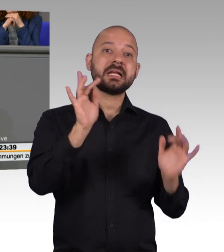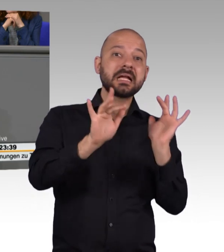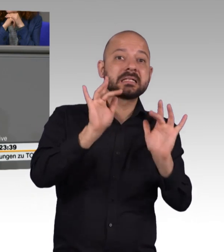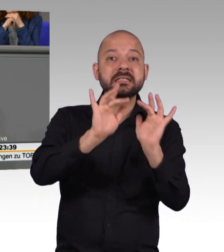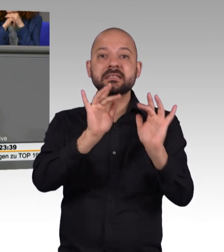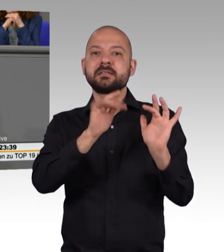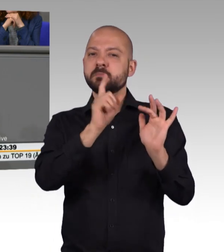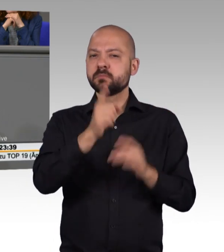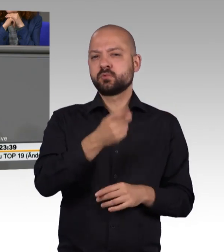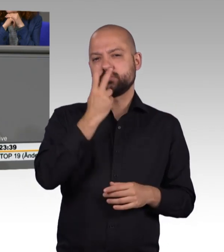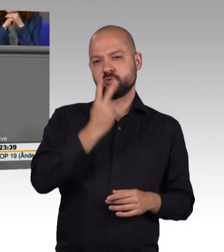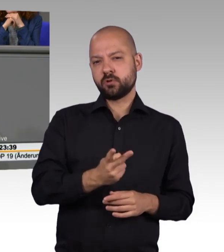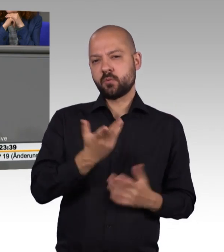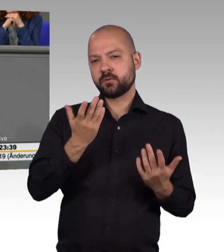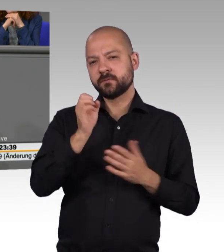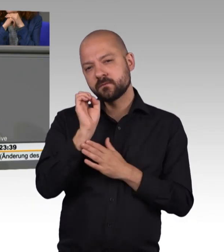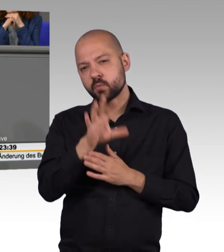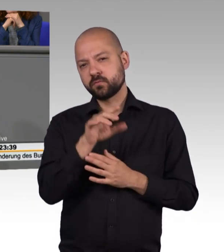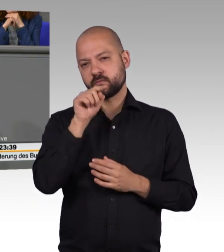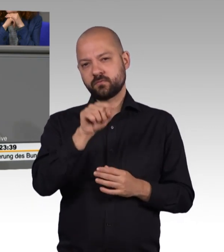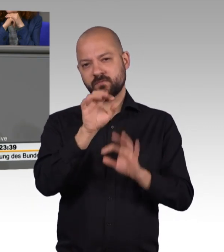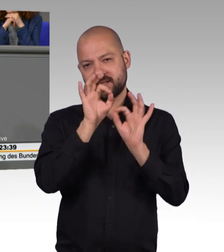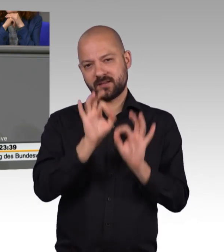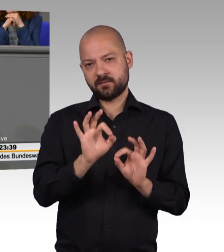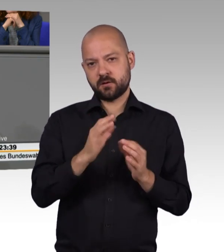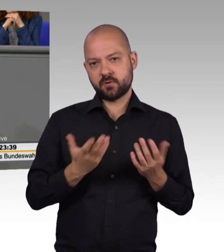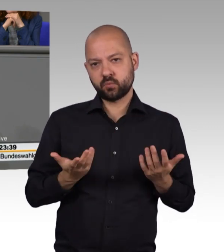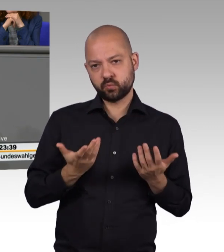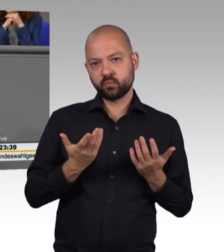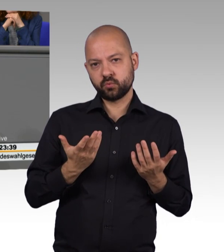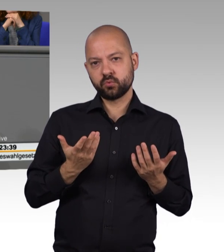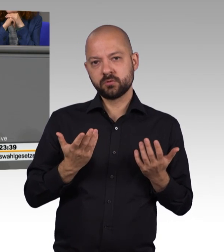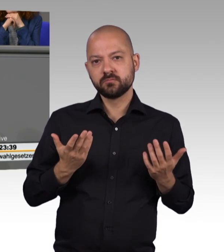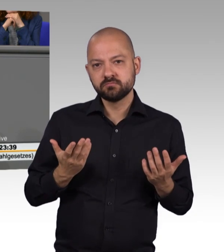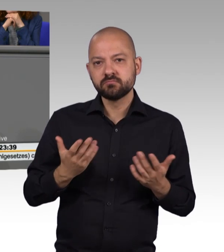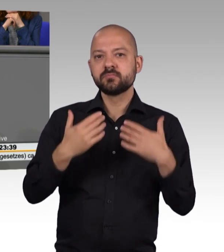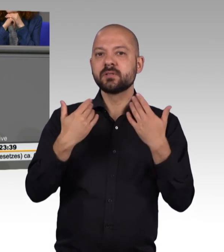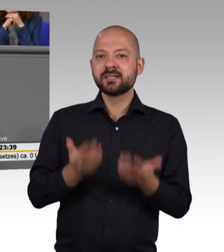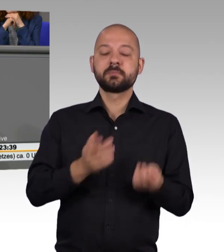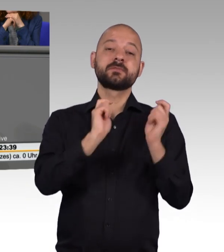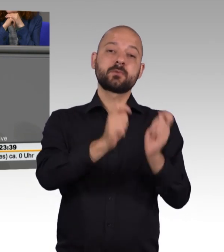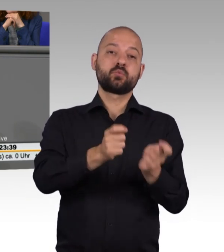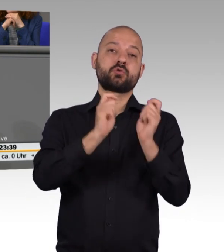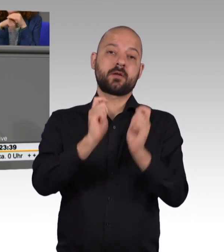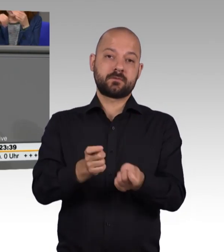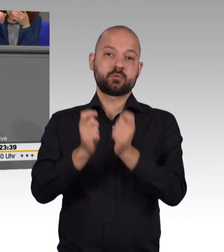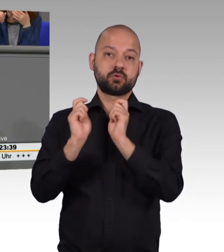auseinandersetzen, dass er vielleicht entsprechende Vorschläge vorlegt, die nicht der Entscheidung des